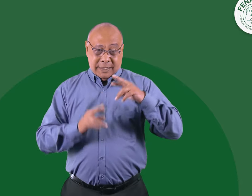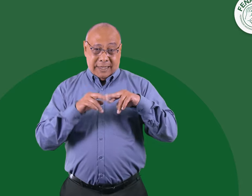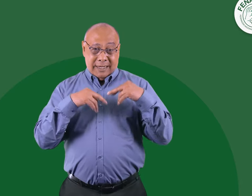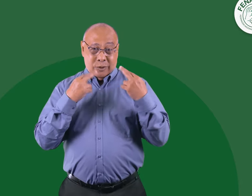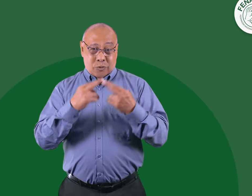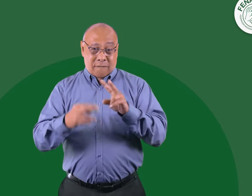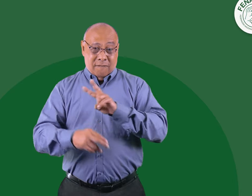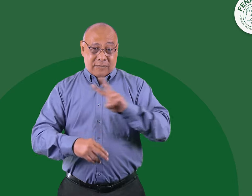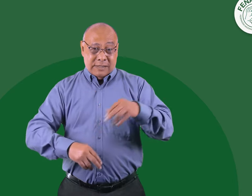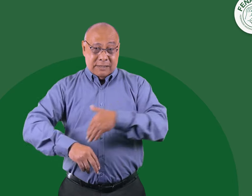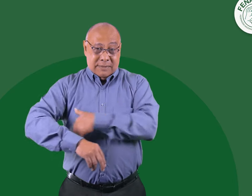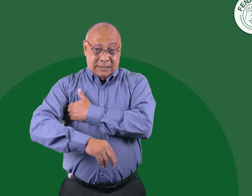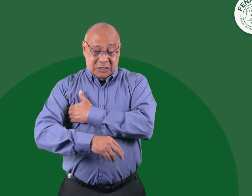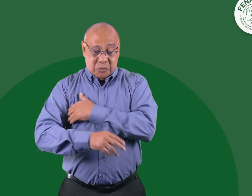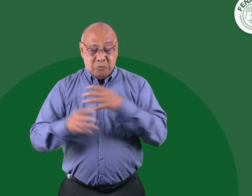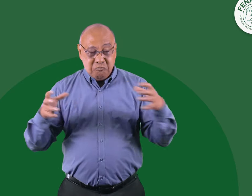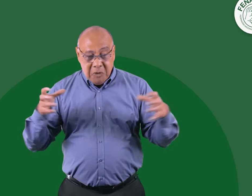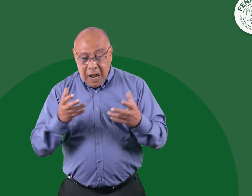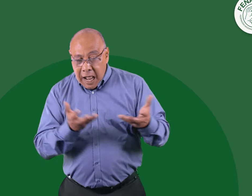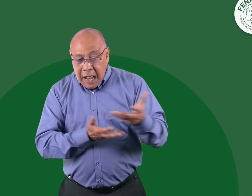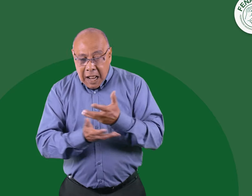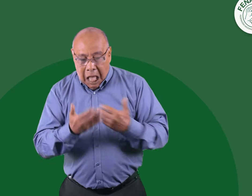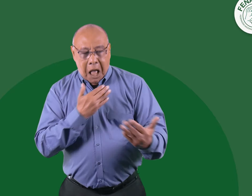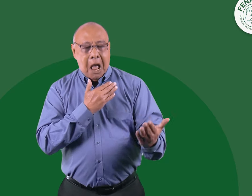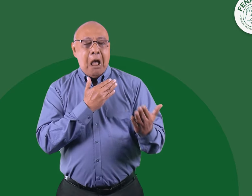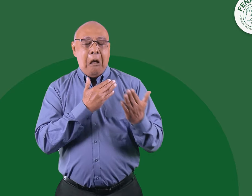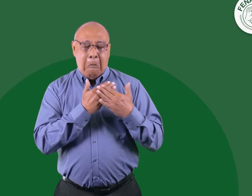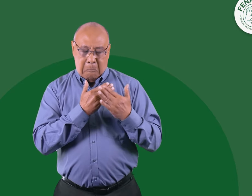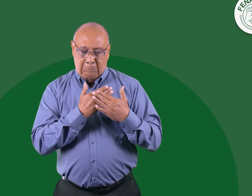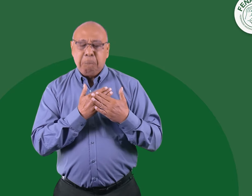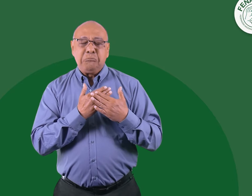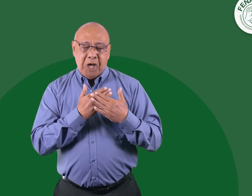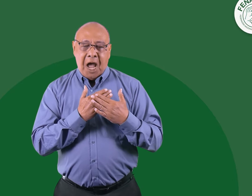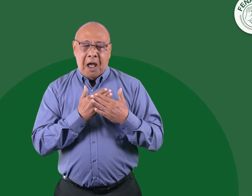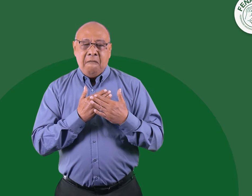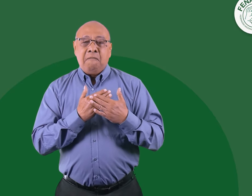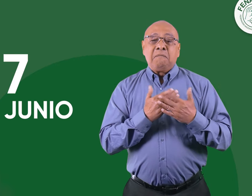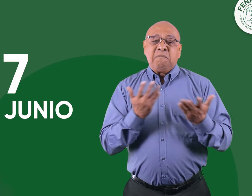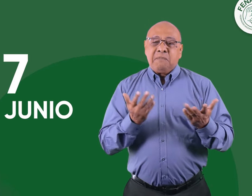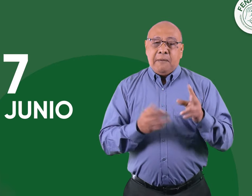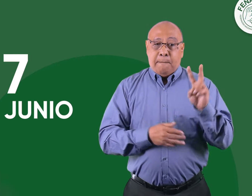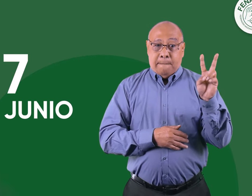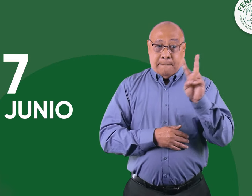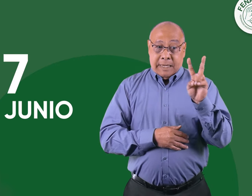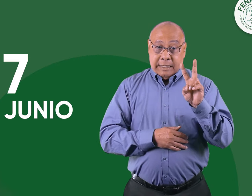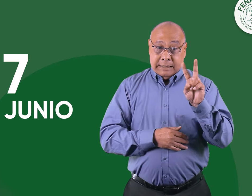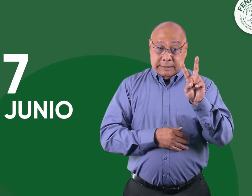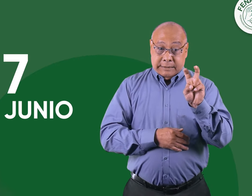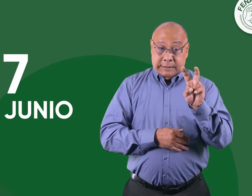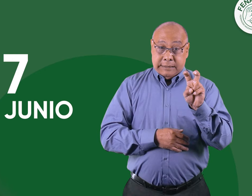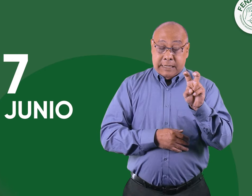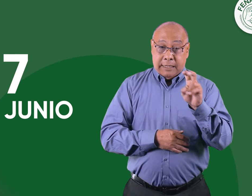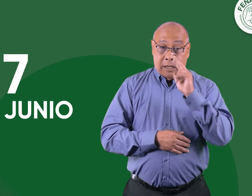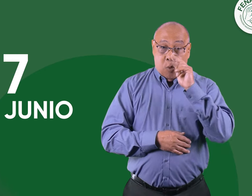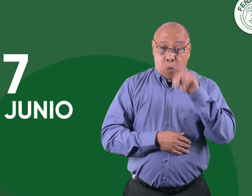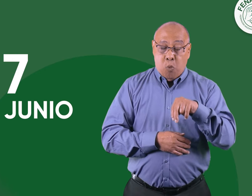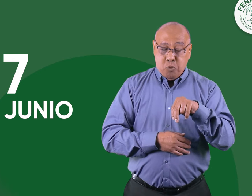Una vez tuvimos una reunión con el viceministro, se nos confirmó que el 7 de junio